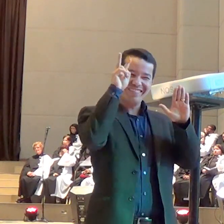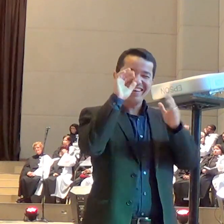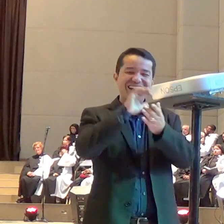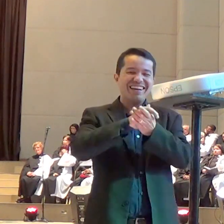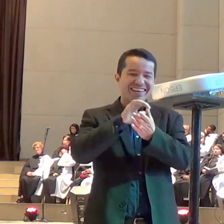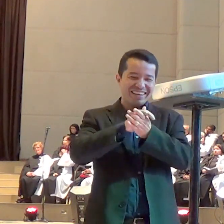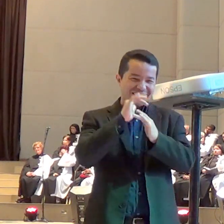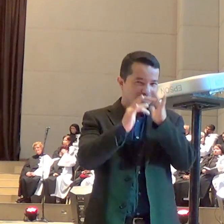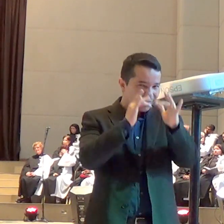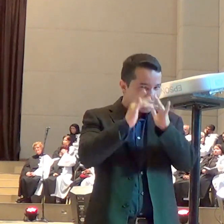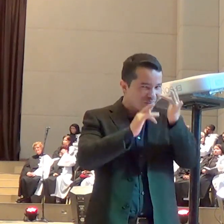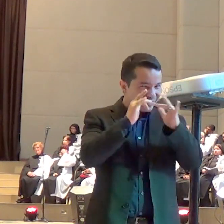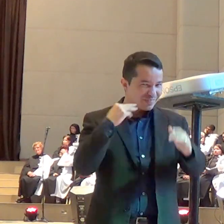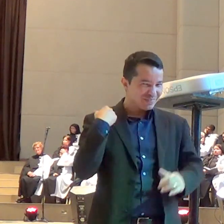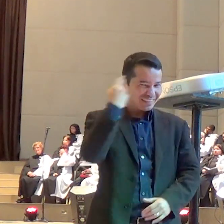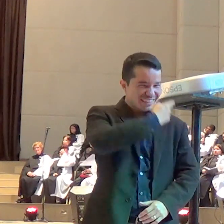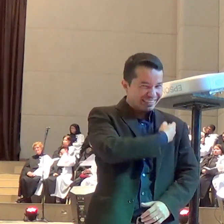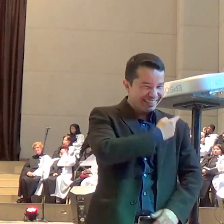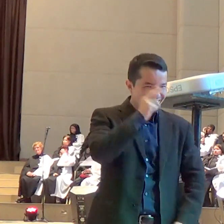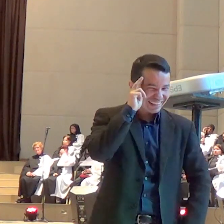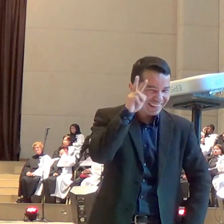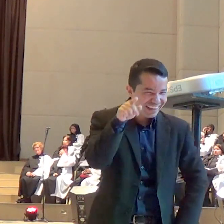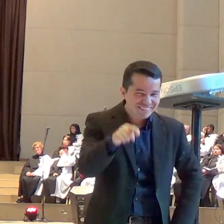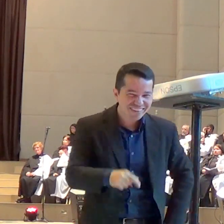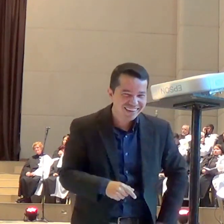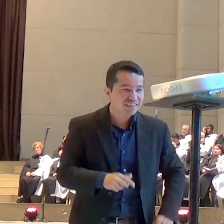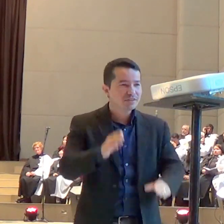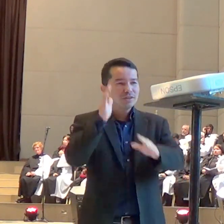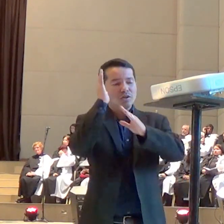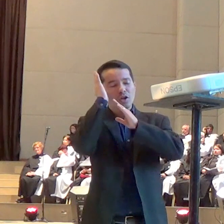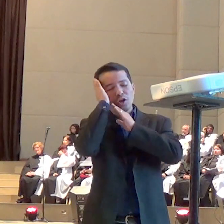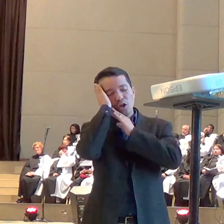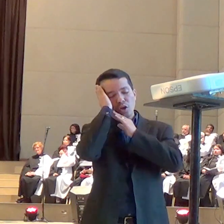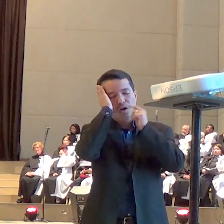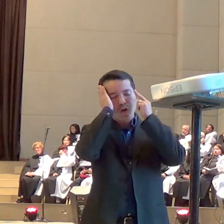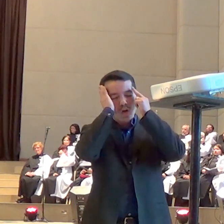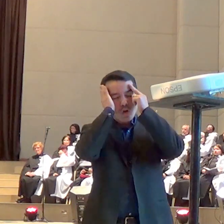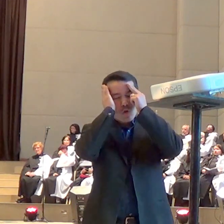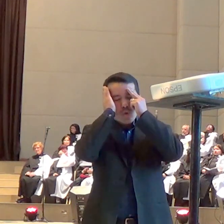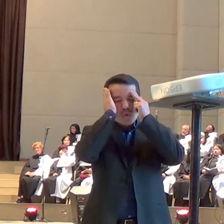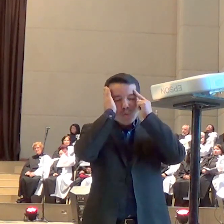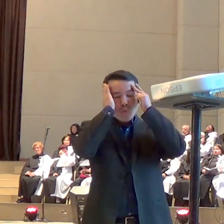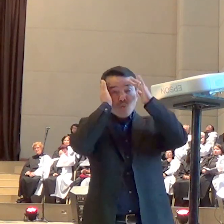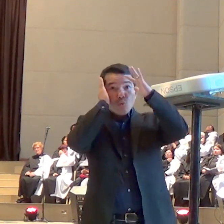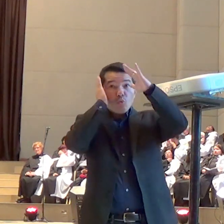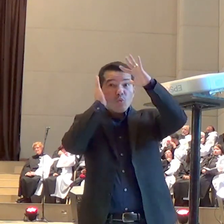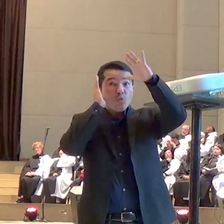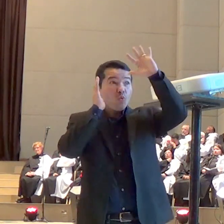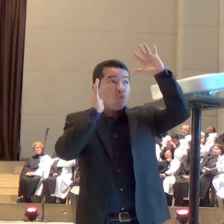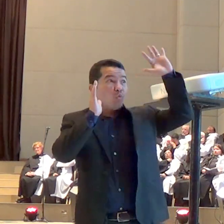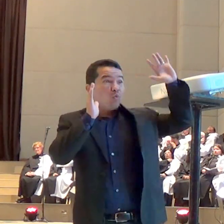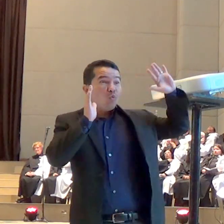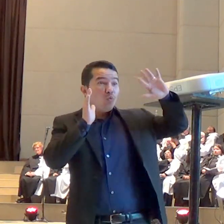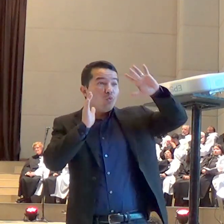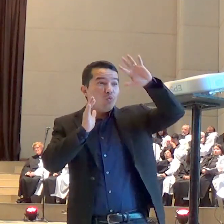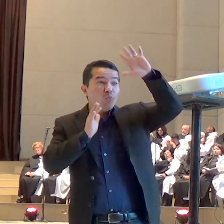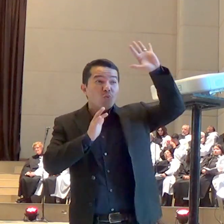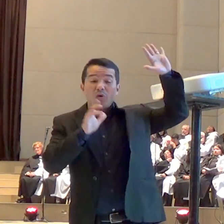diríamos hoje noivo, de Maria, não é? Ele vai aparecer, esse anjo vai aparecer num sonho e vai